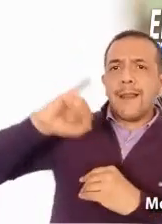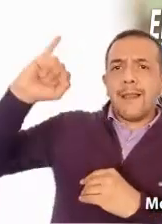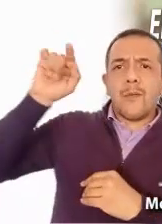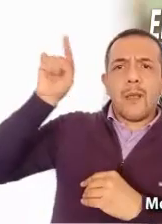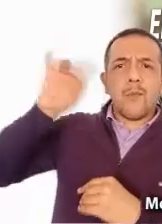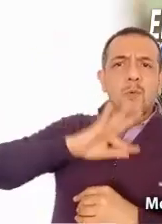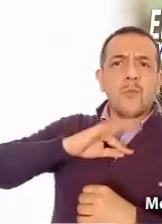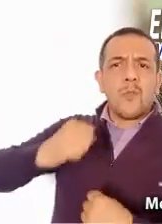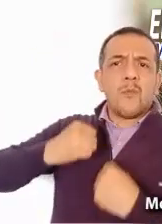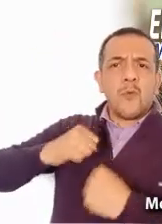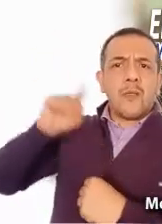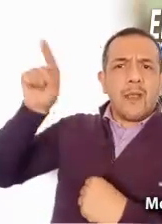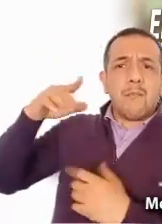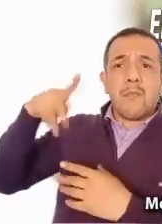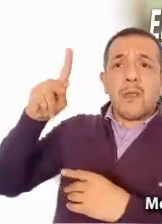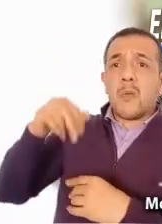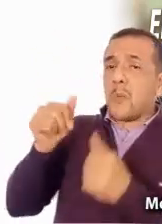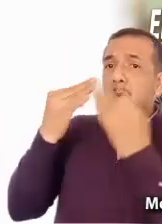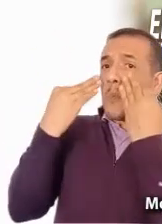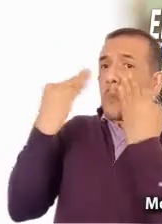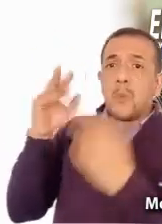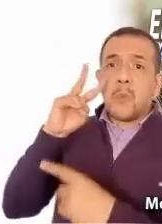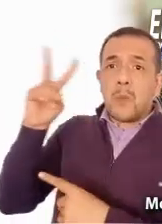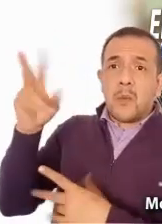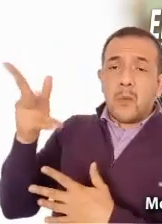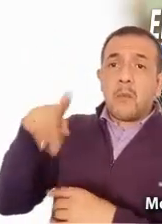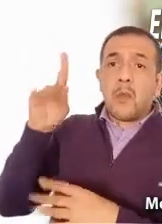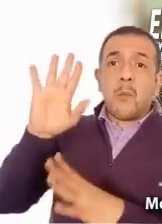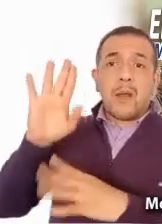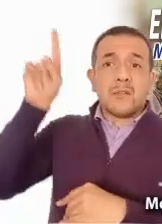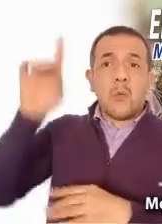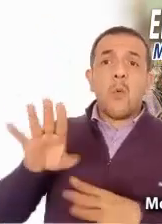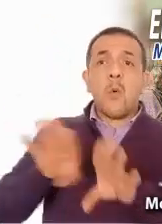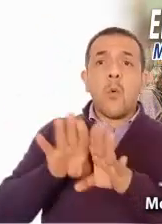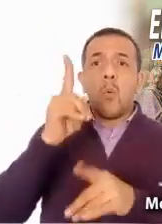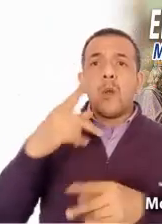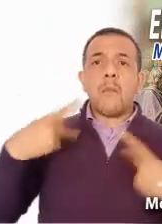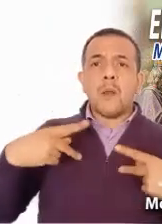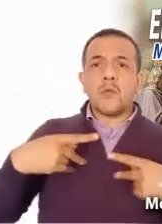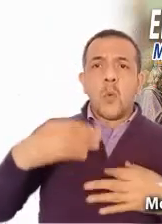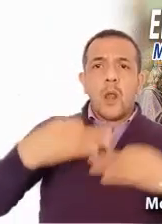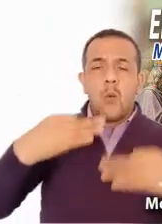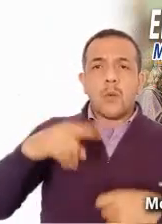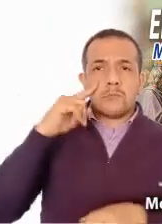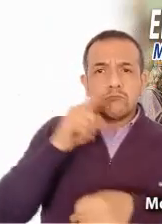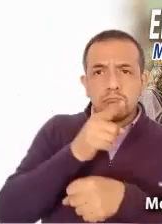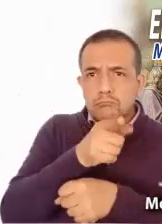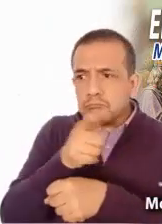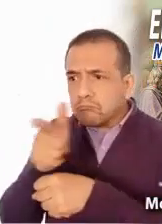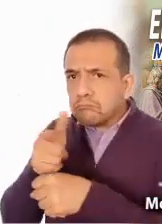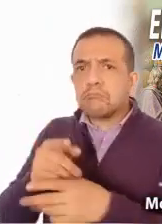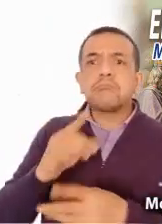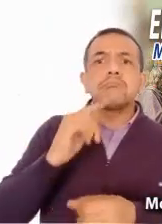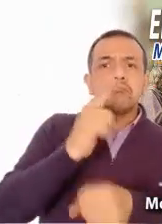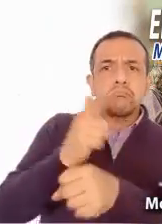como alguien todopoderoso pero ausente, o como de un juez que está atento a las equivocaciones y errores de los